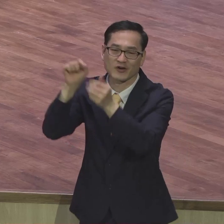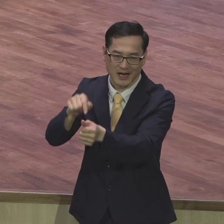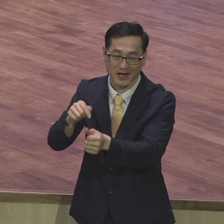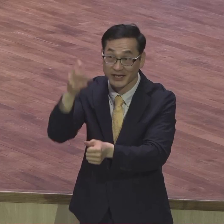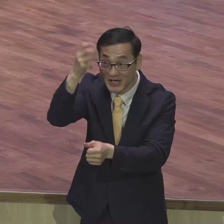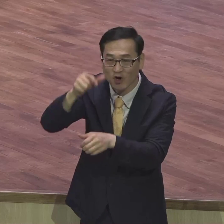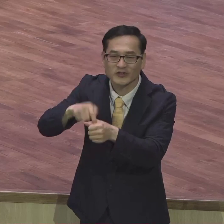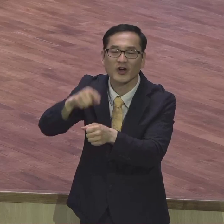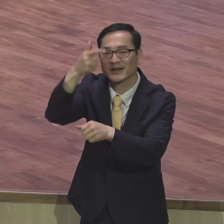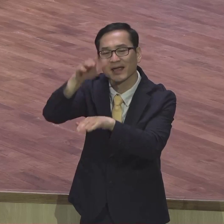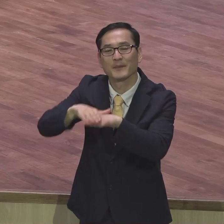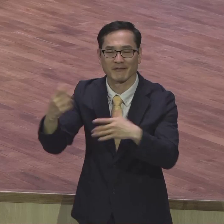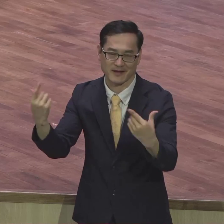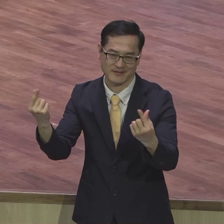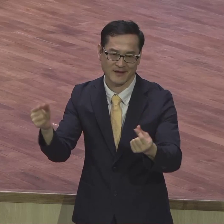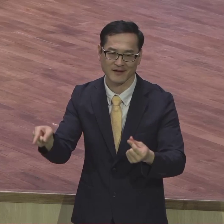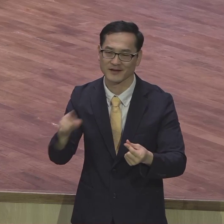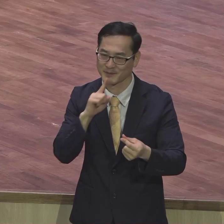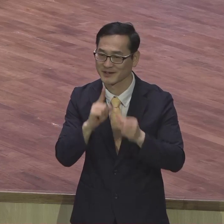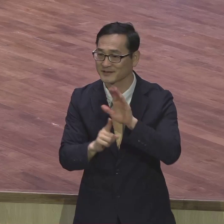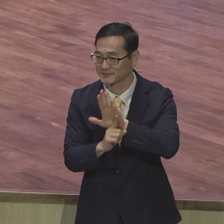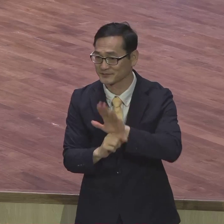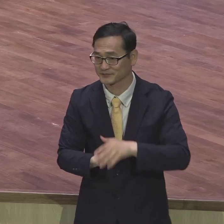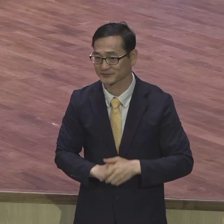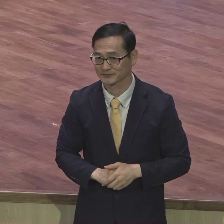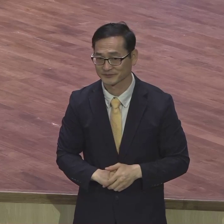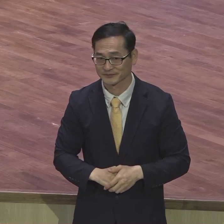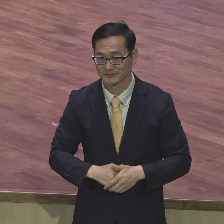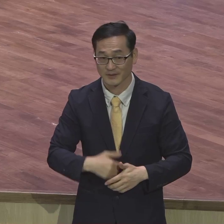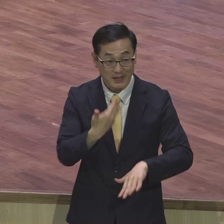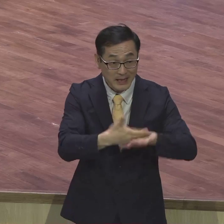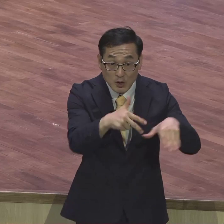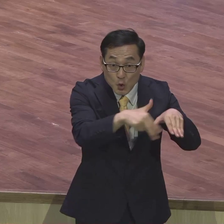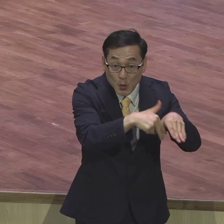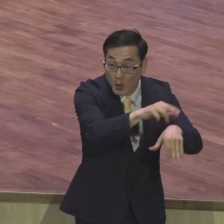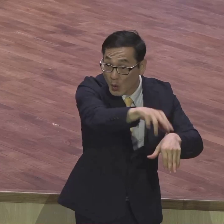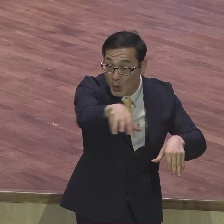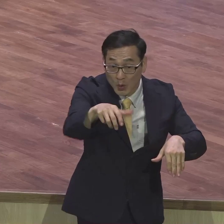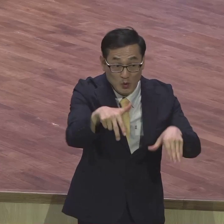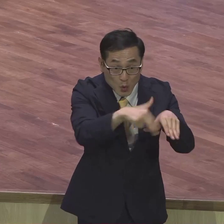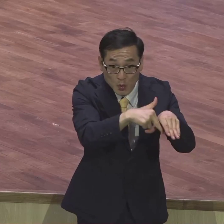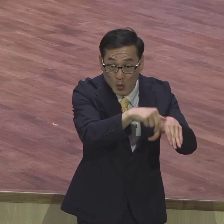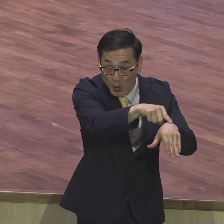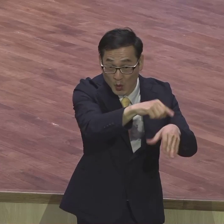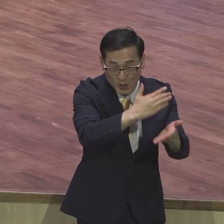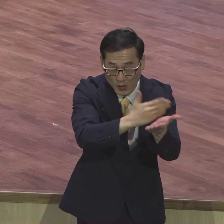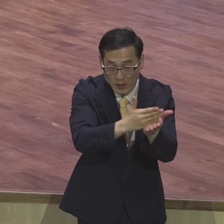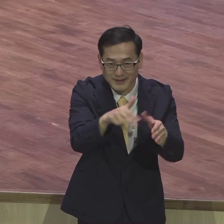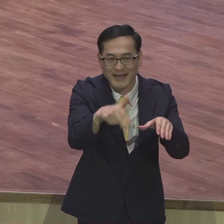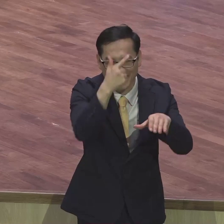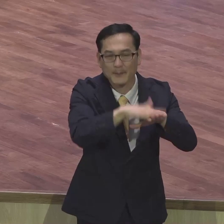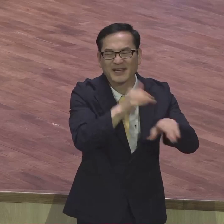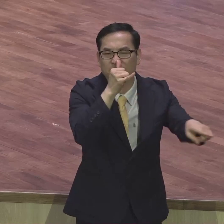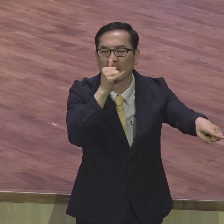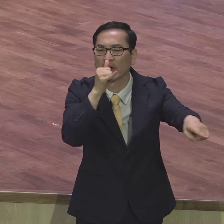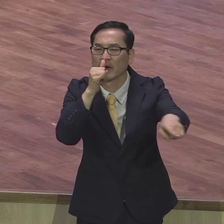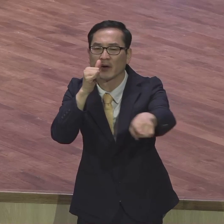예배가 아니라고 다른 종교는 예배가 없어요 다 있어요 우리가 말하는 예배는 은약을 잡은 영적 예배에요 영적 예배